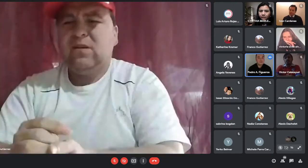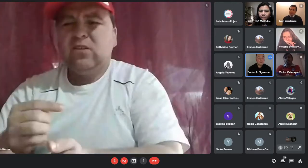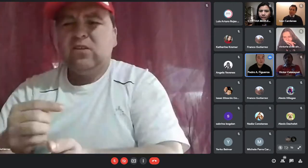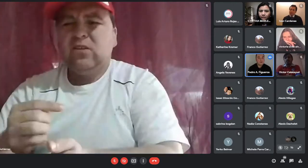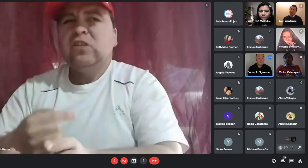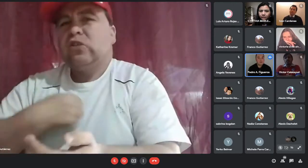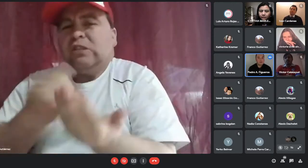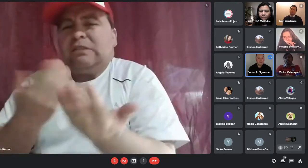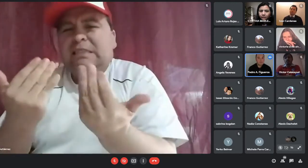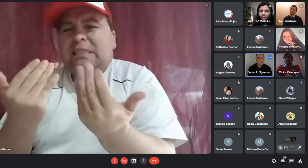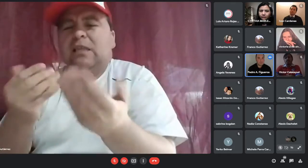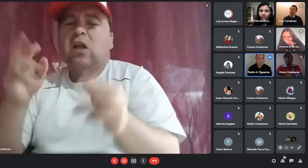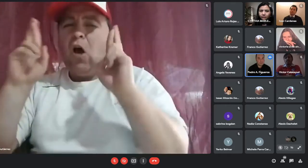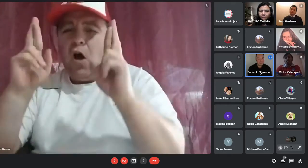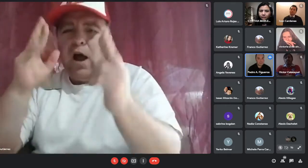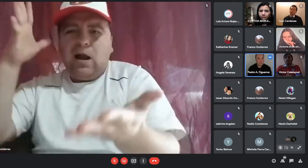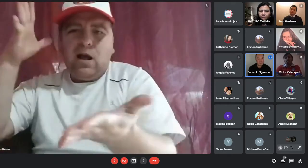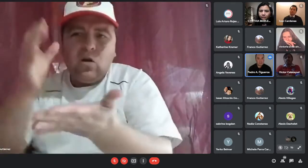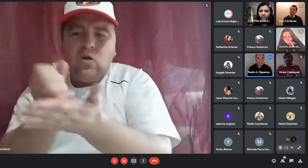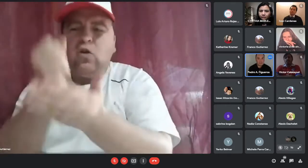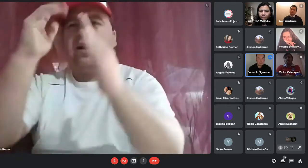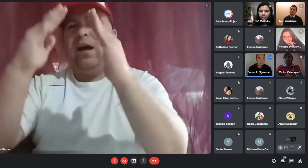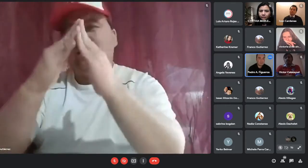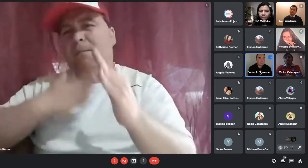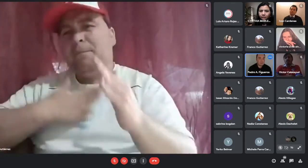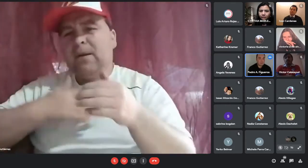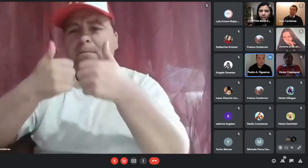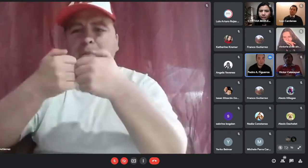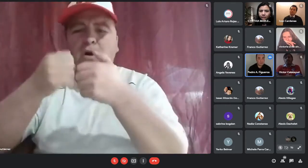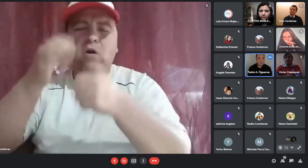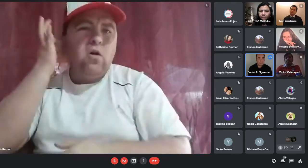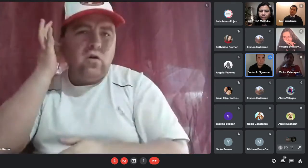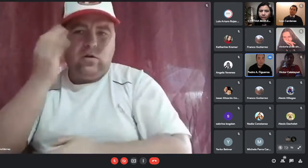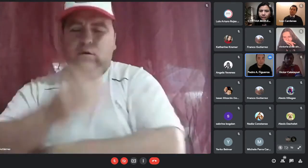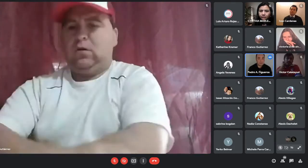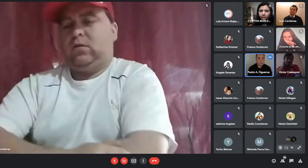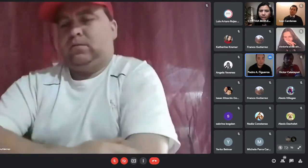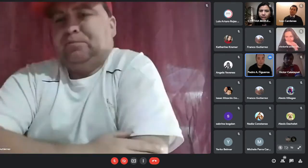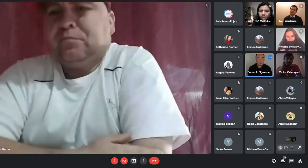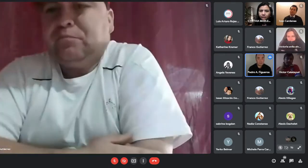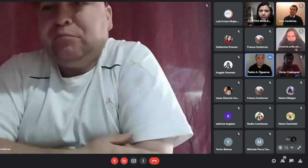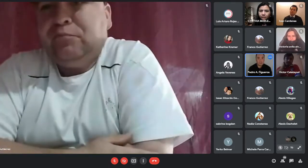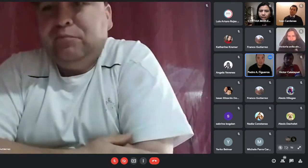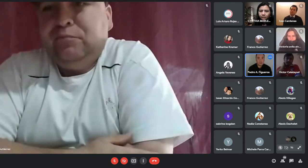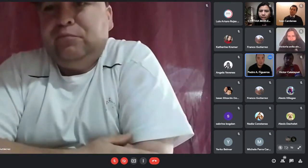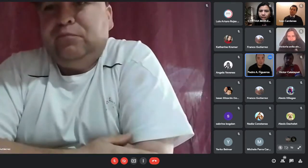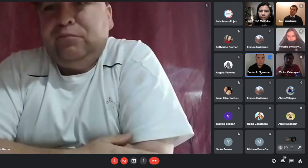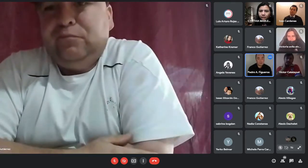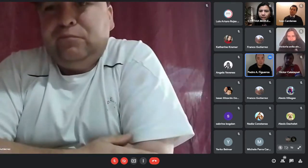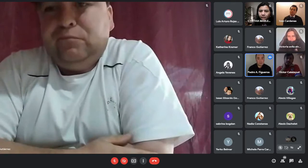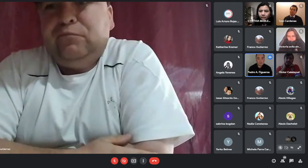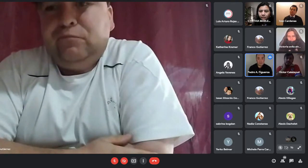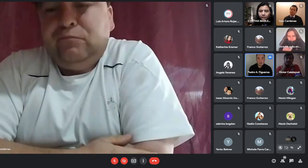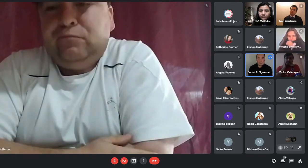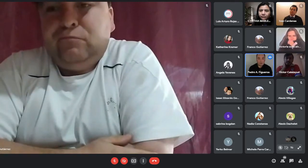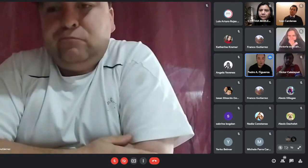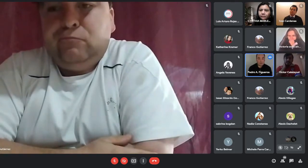y creo que eso ojalá que resulte y sacamos adelante con mi polola sí de hecho nosotros